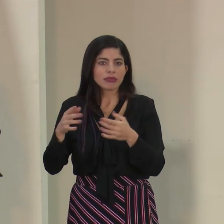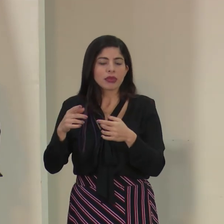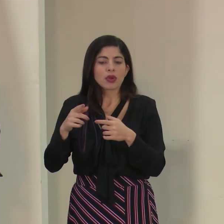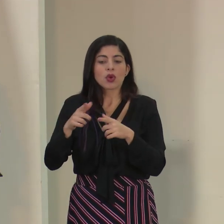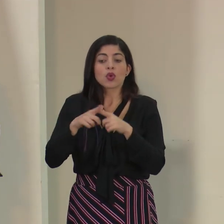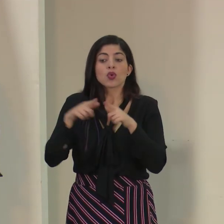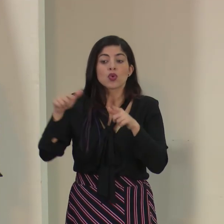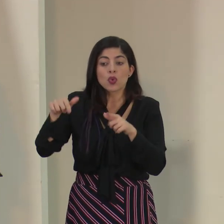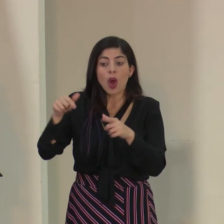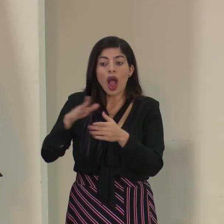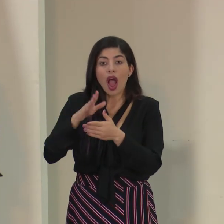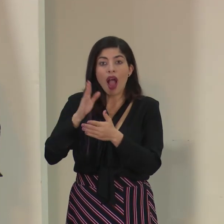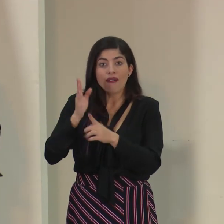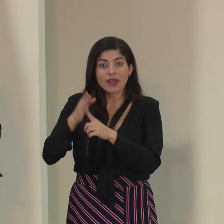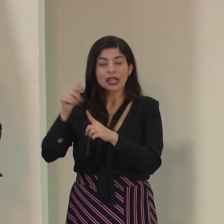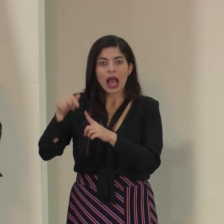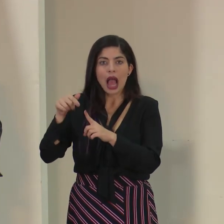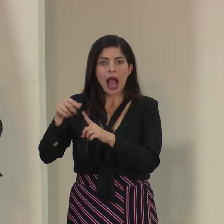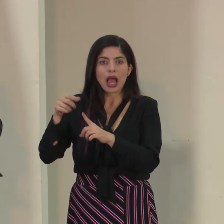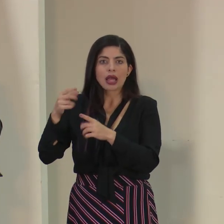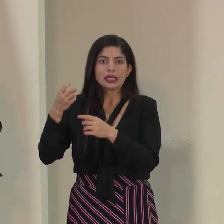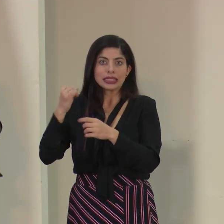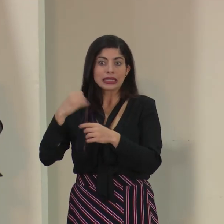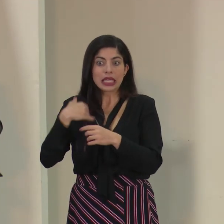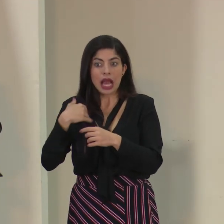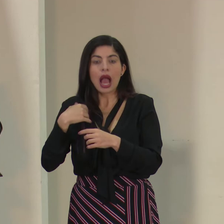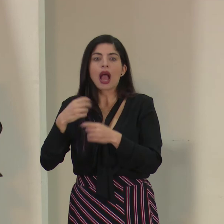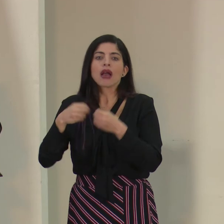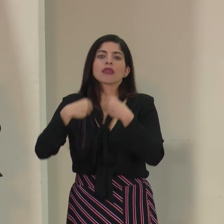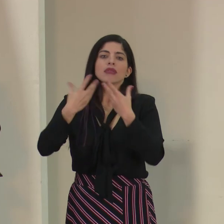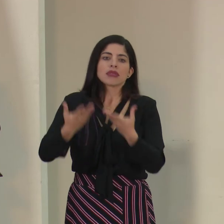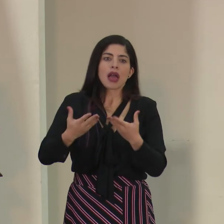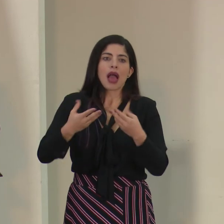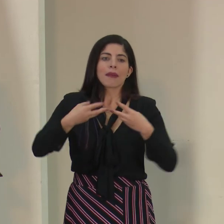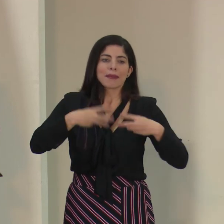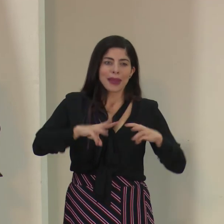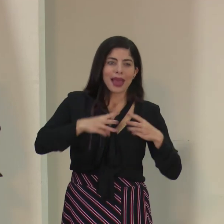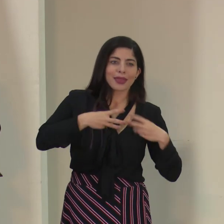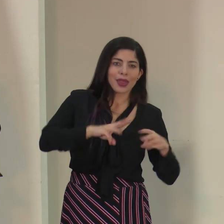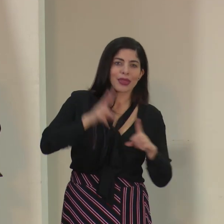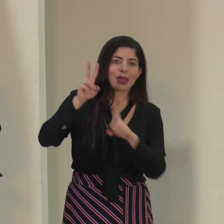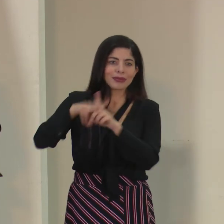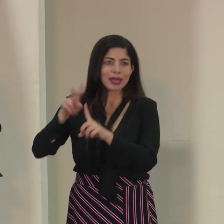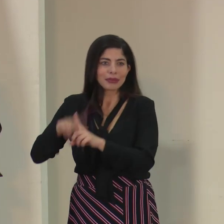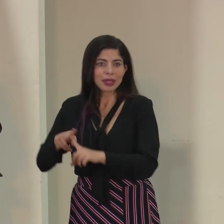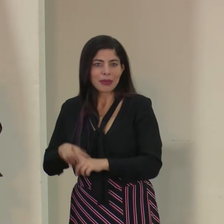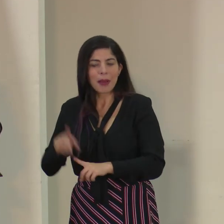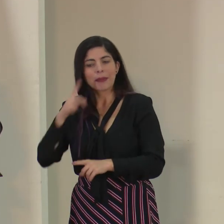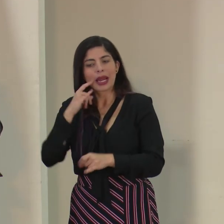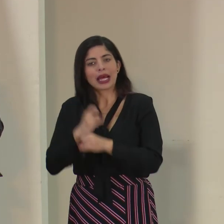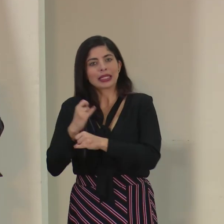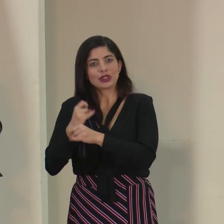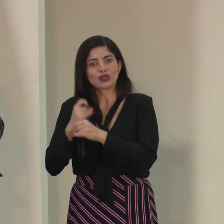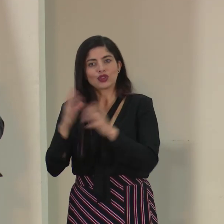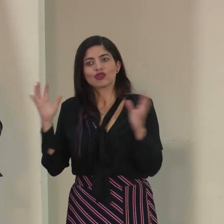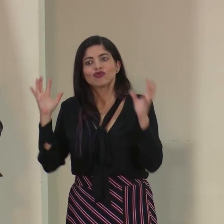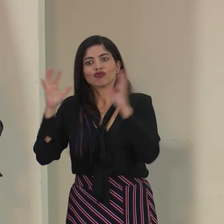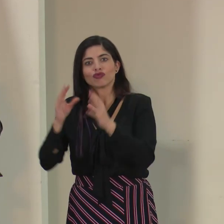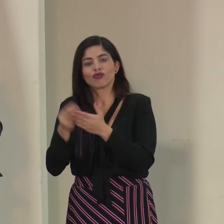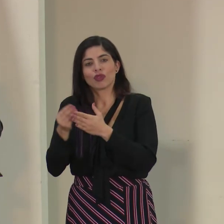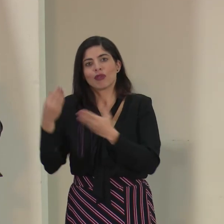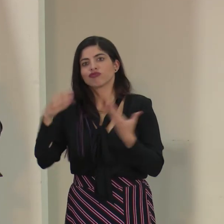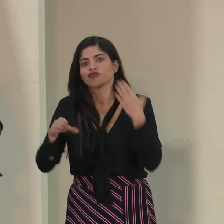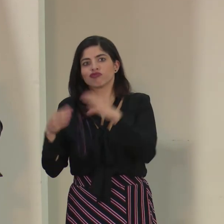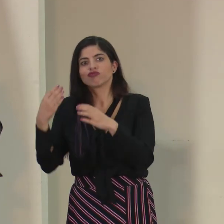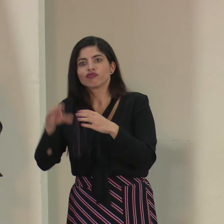la afectación, y a partir de ahí se generan una serie de mecanismos de excepción que permiten a las instituciones hacer inversiones más